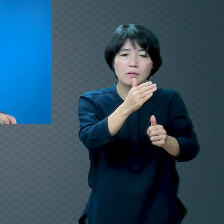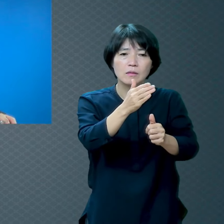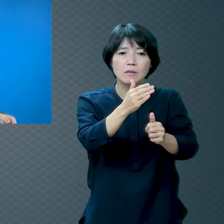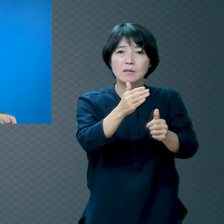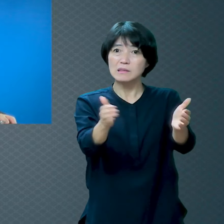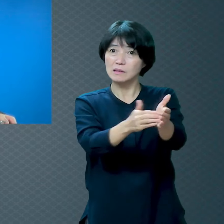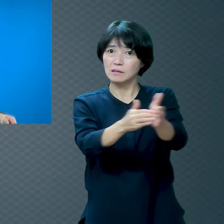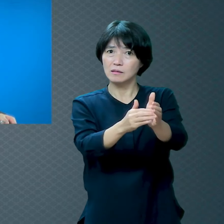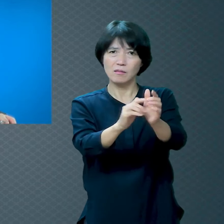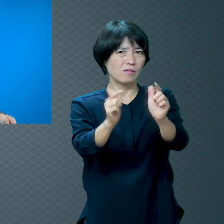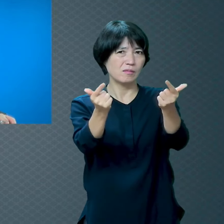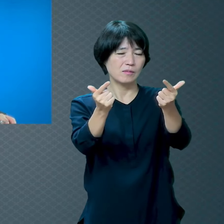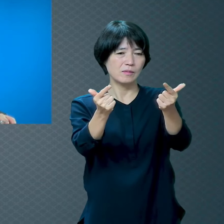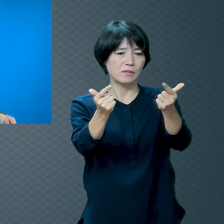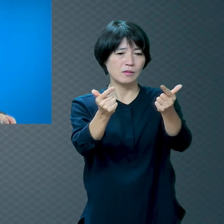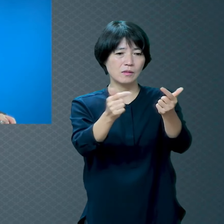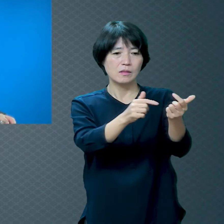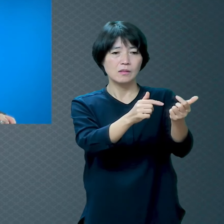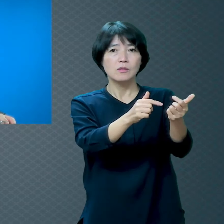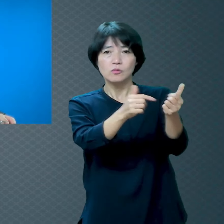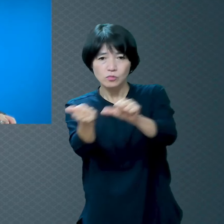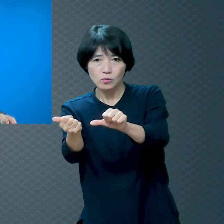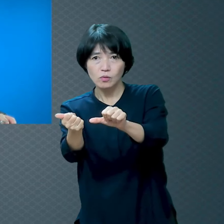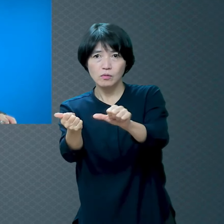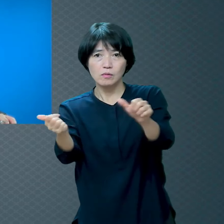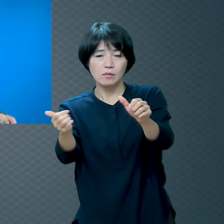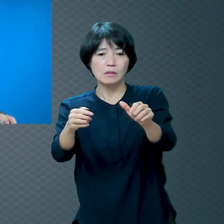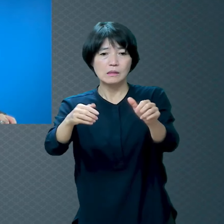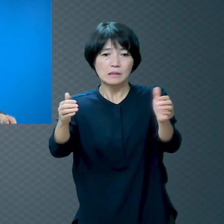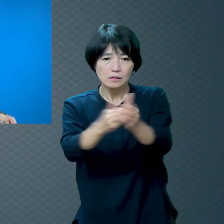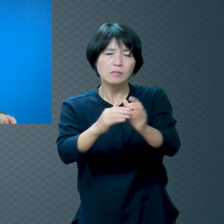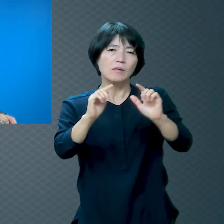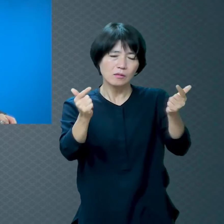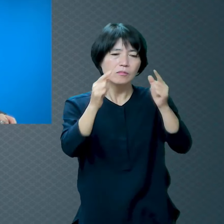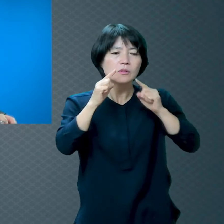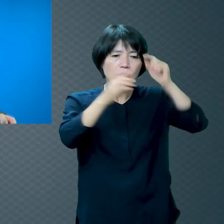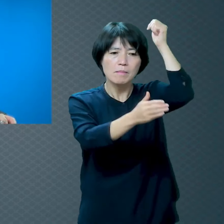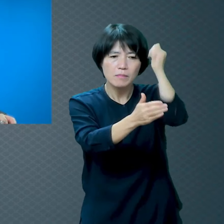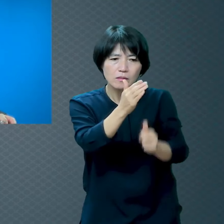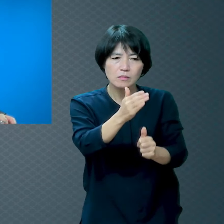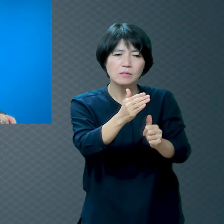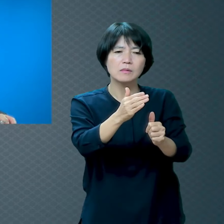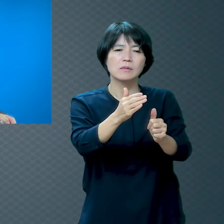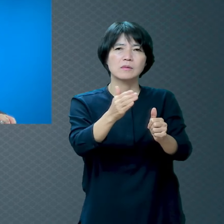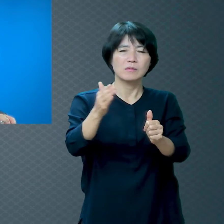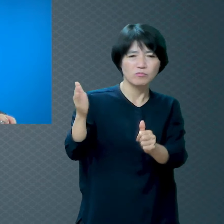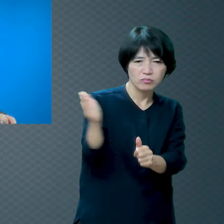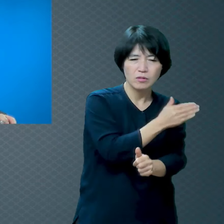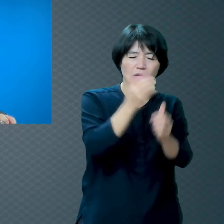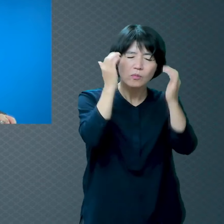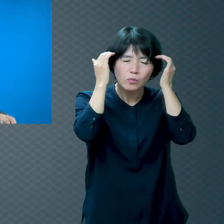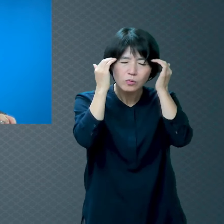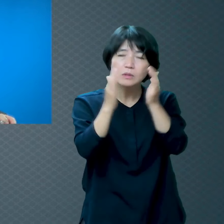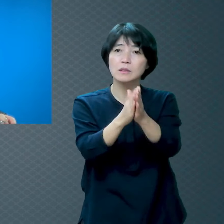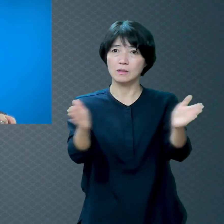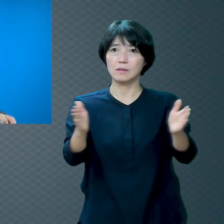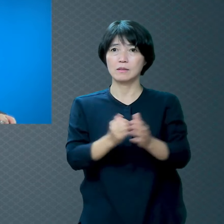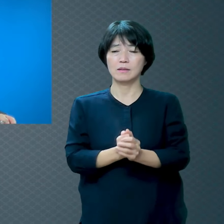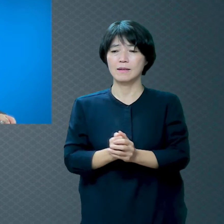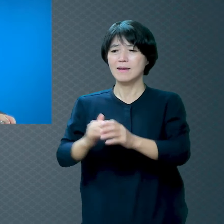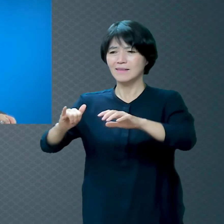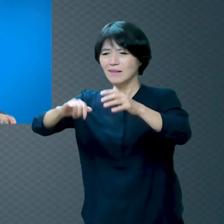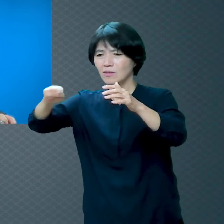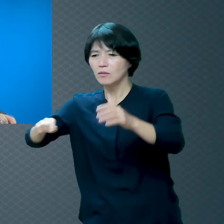죽어버리지 정말 죽으면 끝이에요? 죽으면 그때부터 시작이에요 이 세상의 고통이라고 하는 건